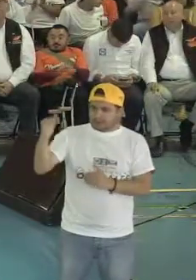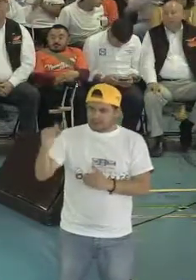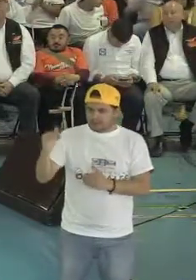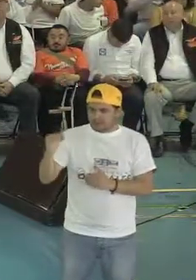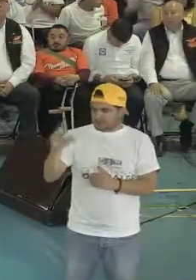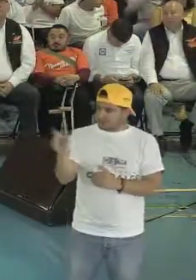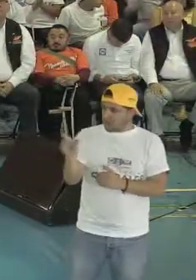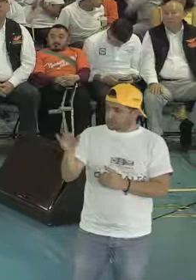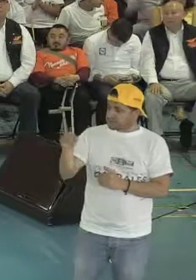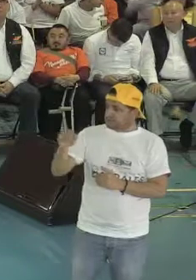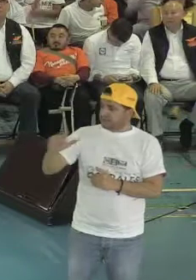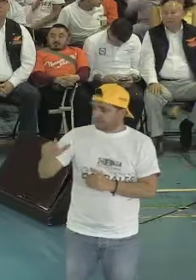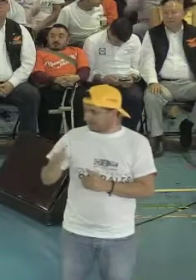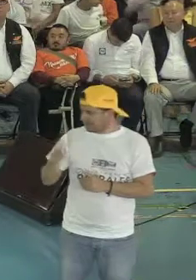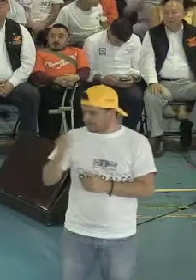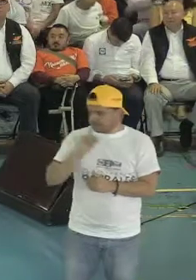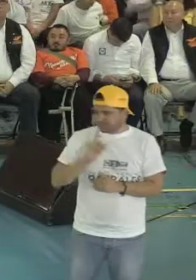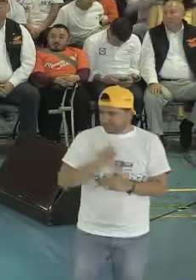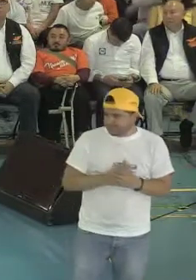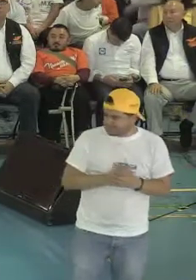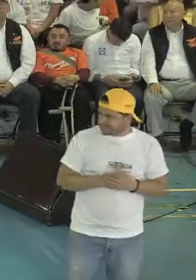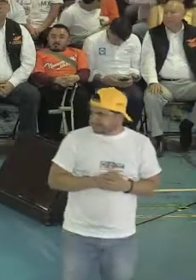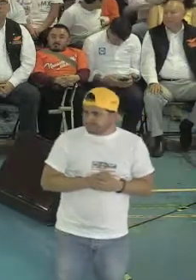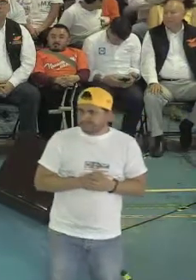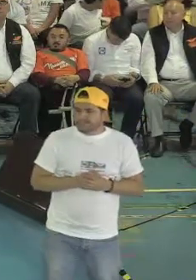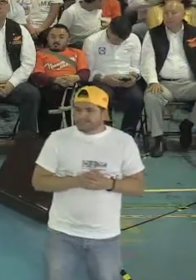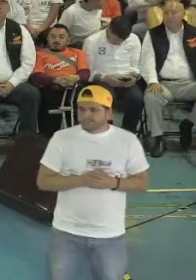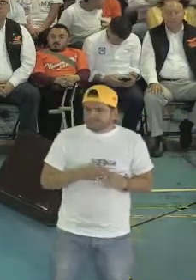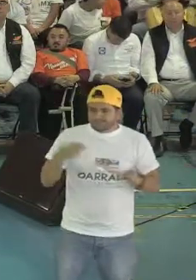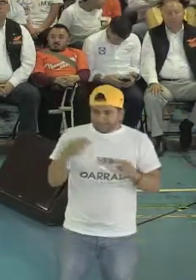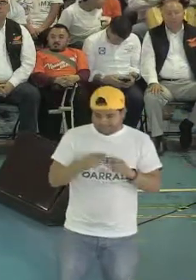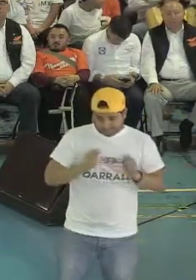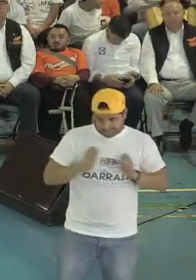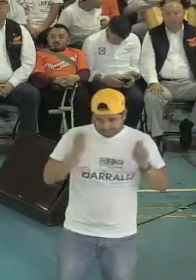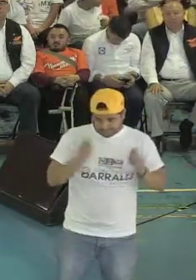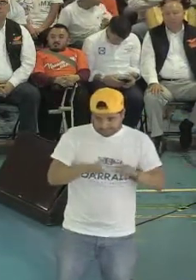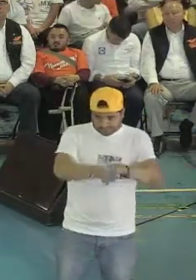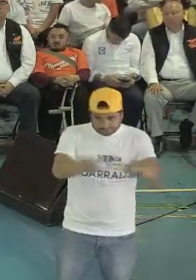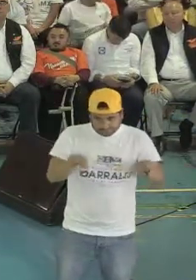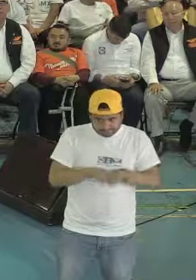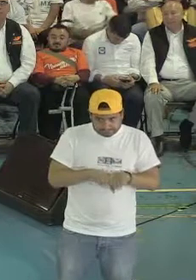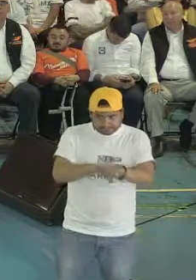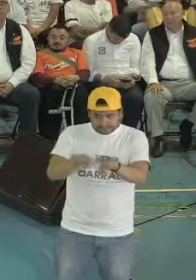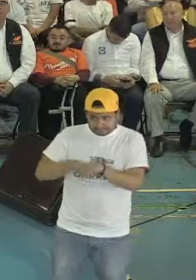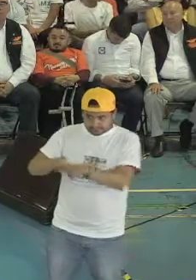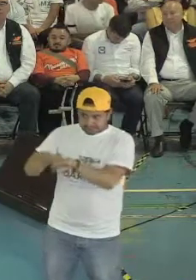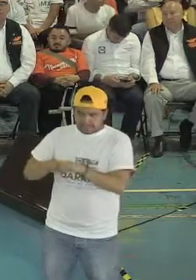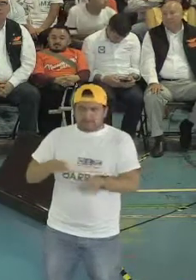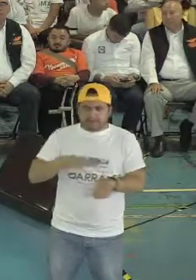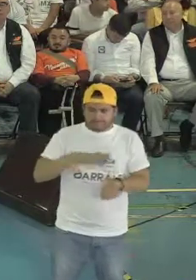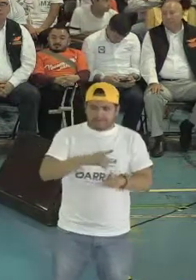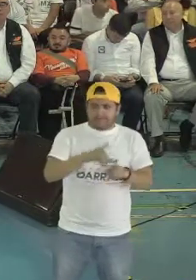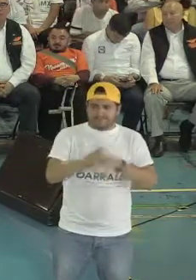Nos vamos a apoyar, pero además vamos a destinar un espacio, vamos a tener nuestro espacio